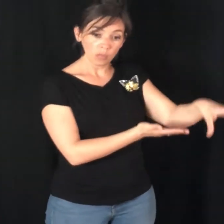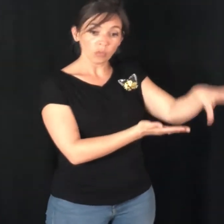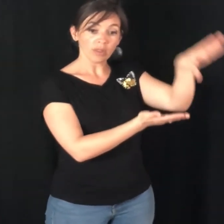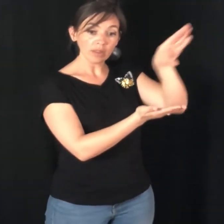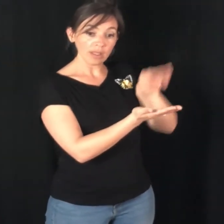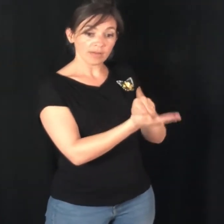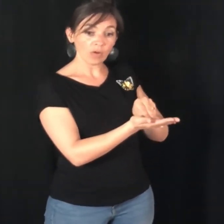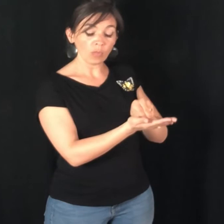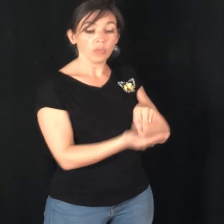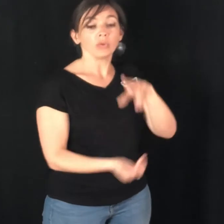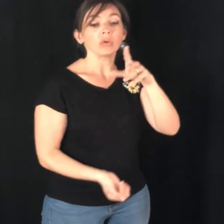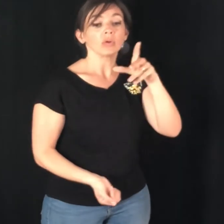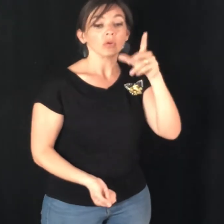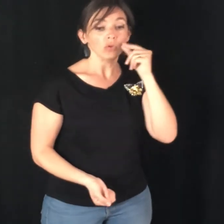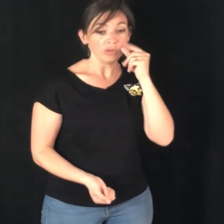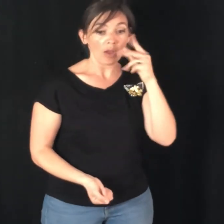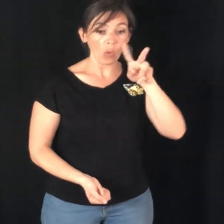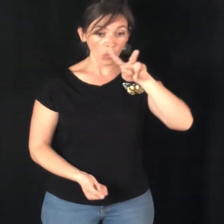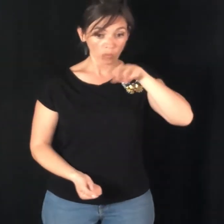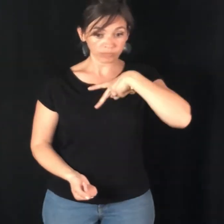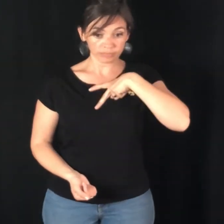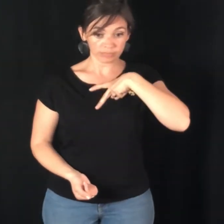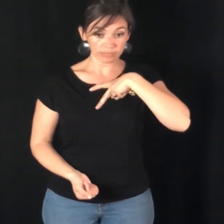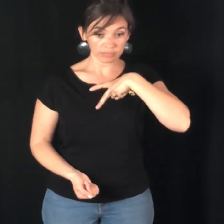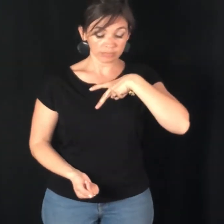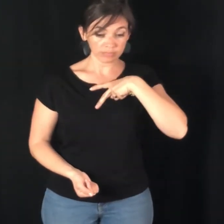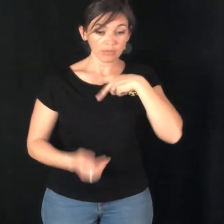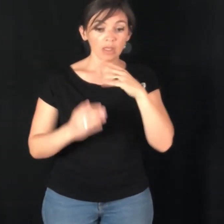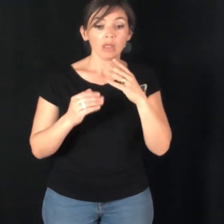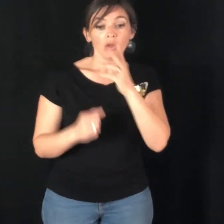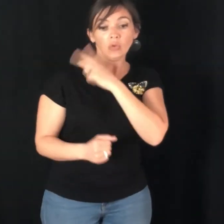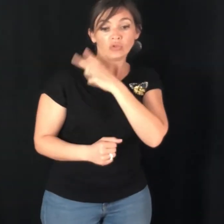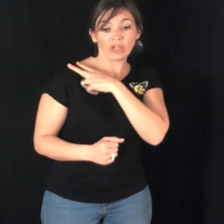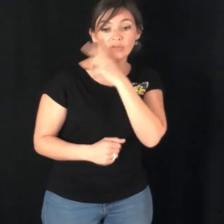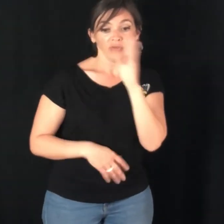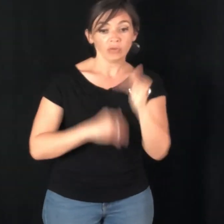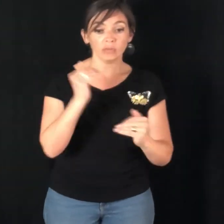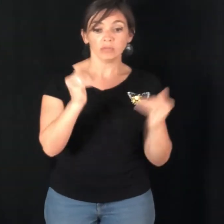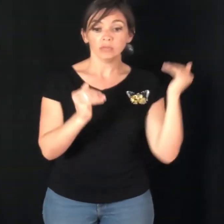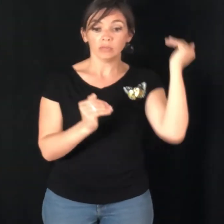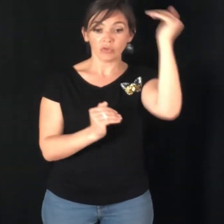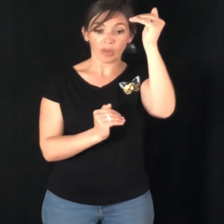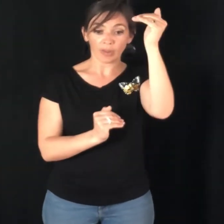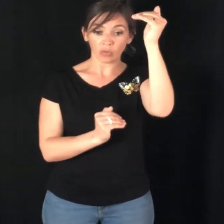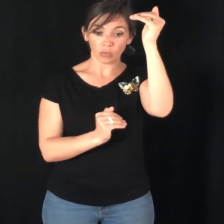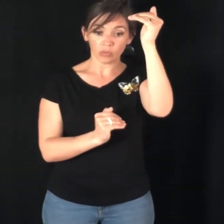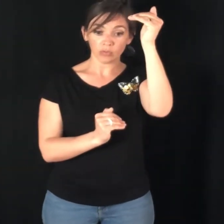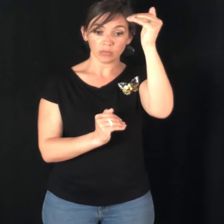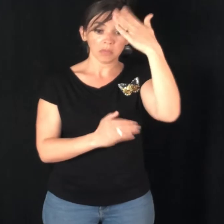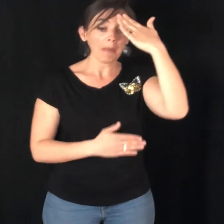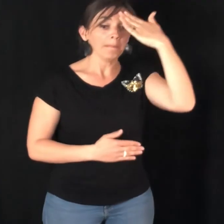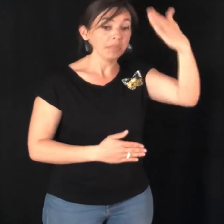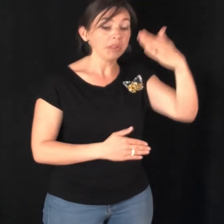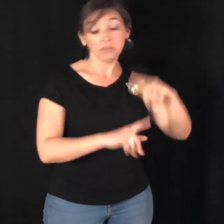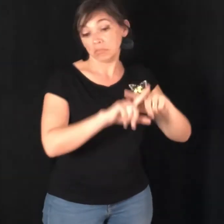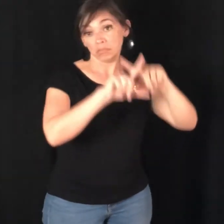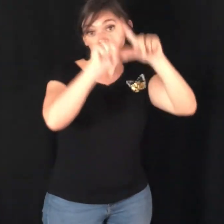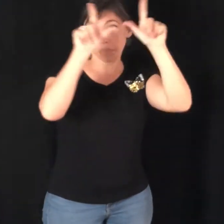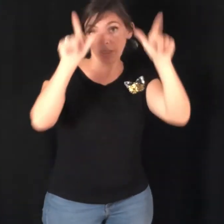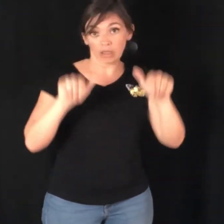Mon exemple. Le daron. Le chef. Le vrai patron. Puis. Pas